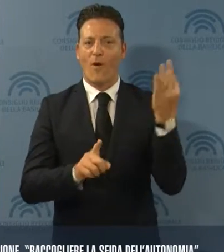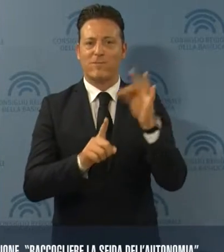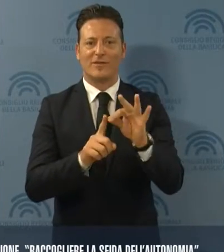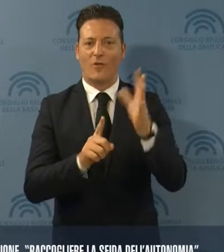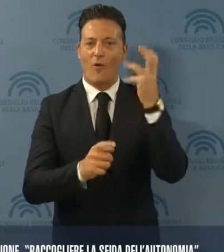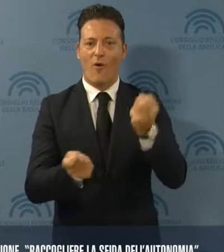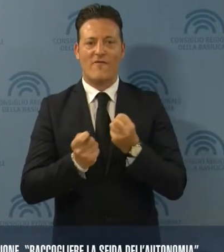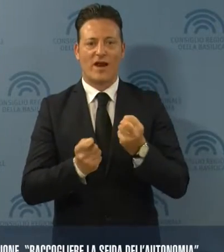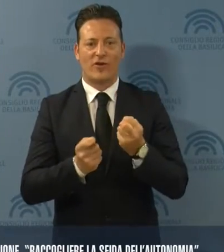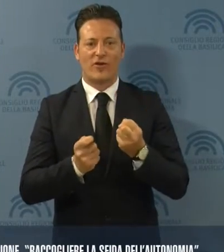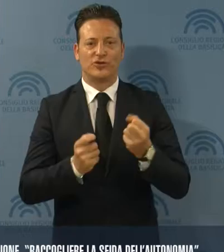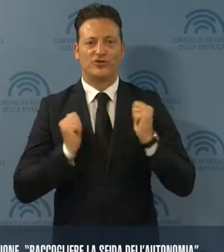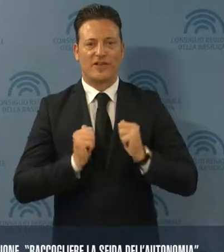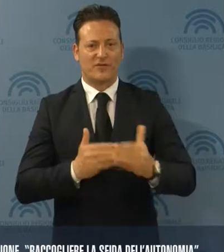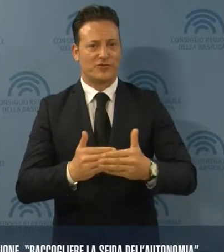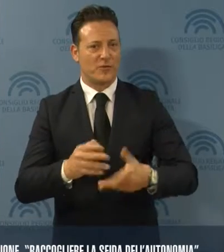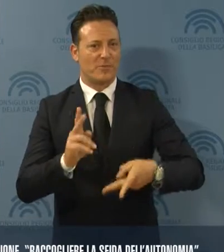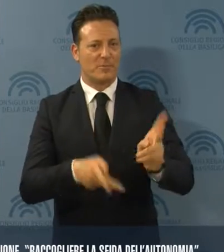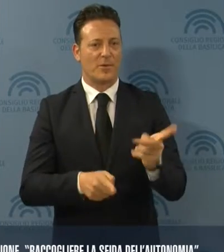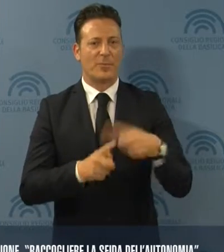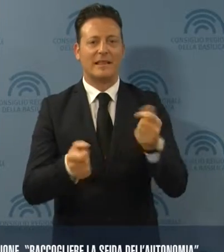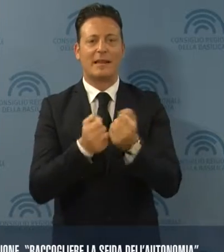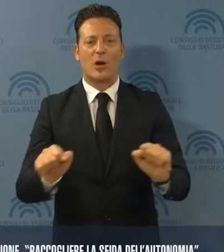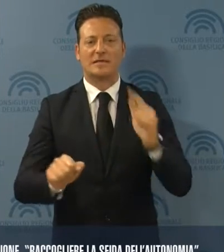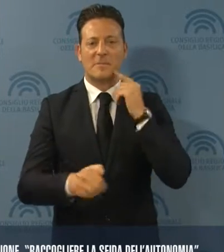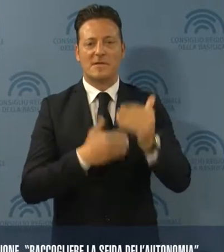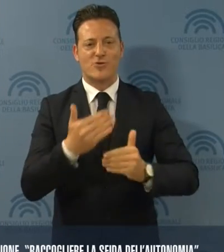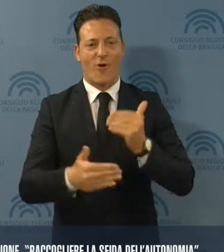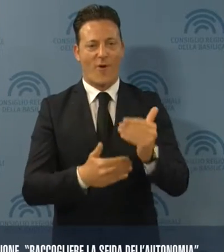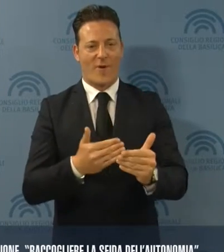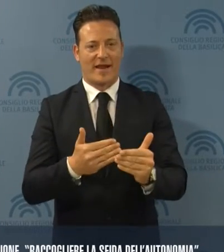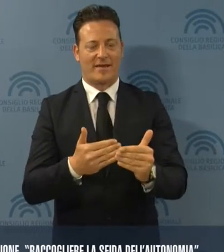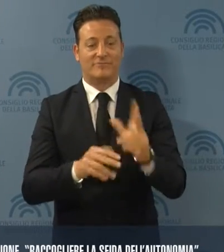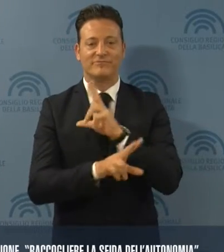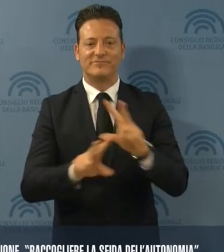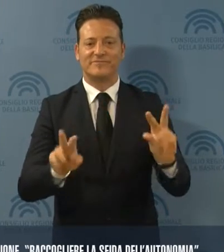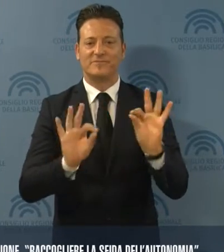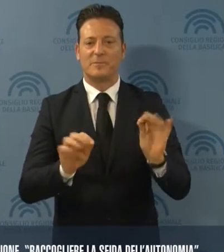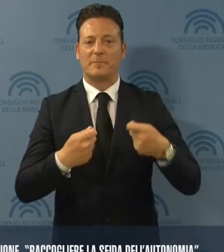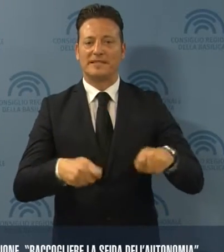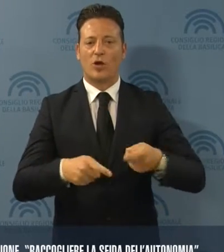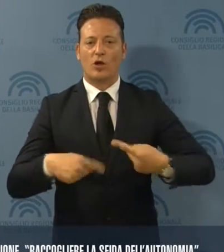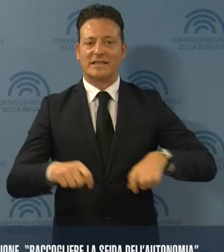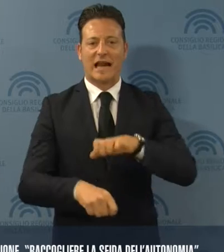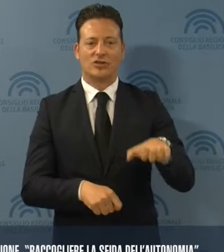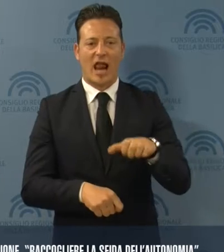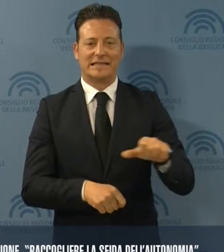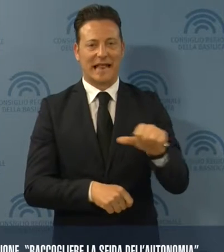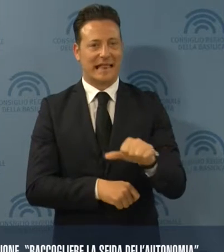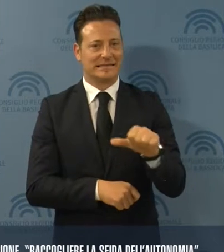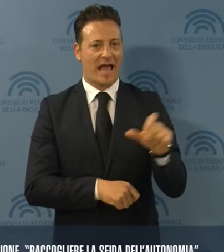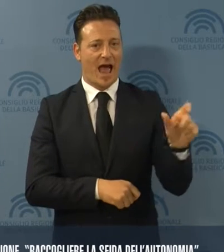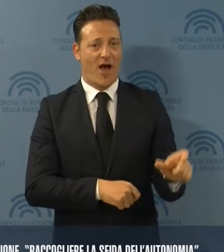governo più vicino ai cittadini e per una democrazia migliore. Lo ha detto il Presidente del Consiglio regionale Sant